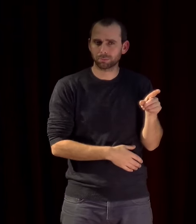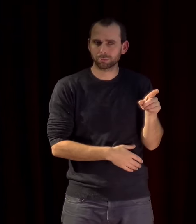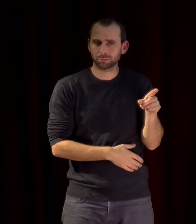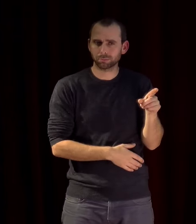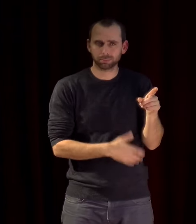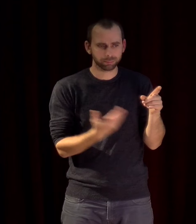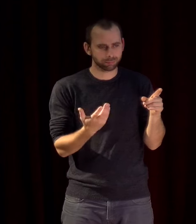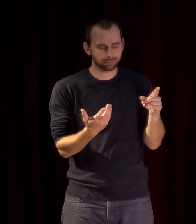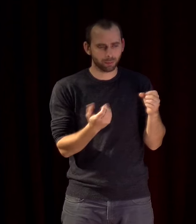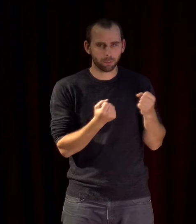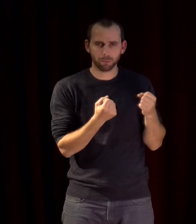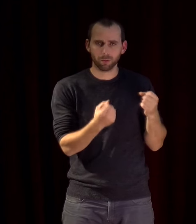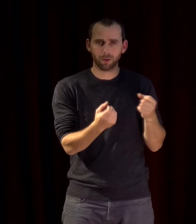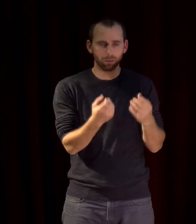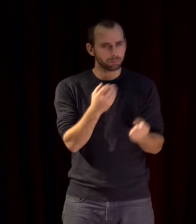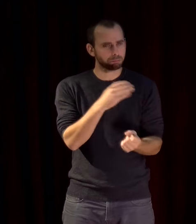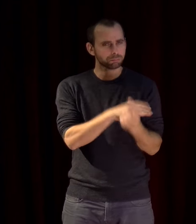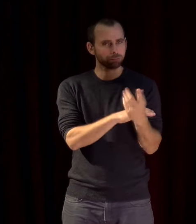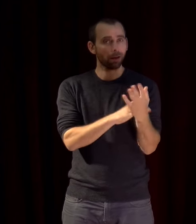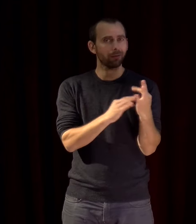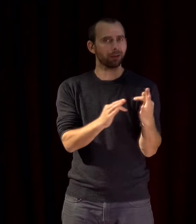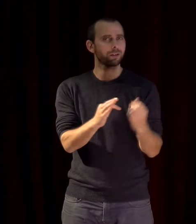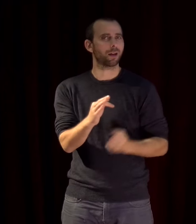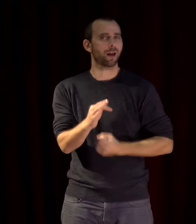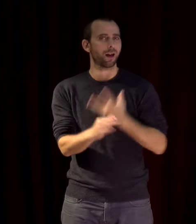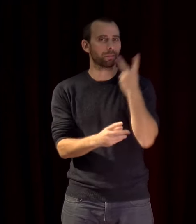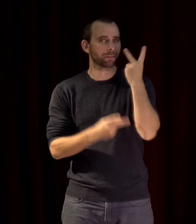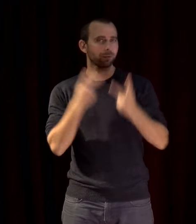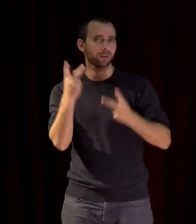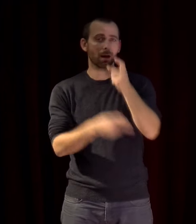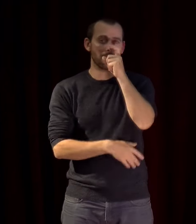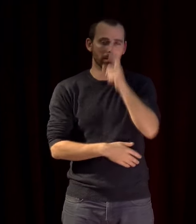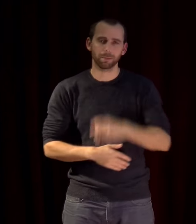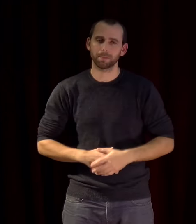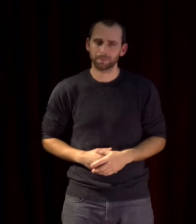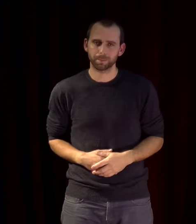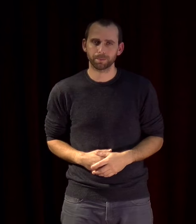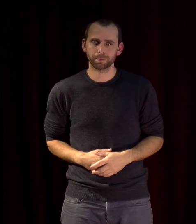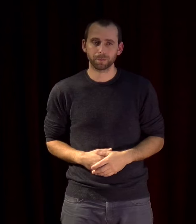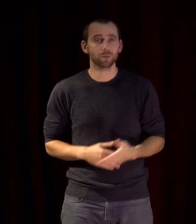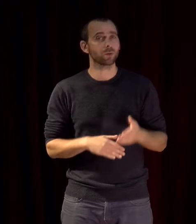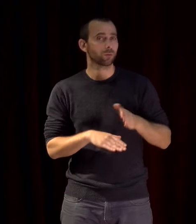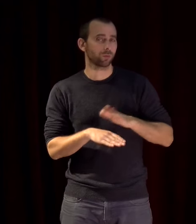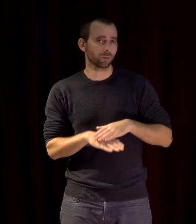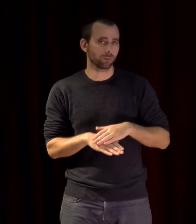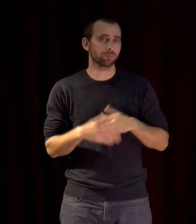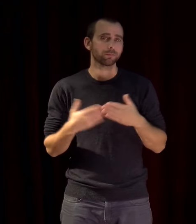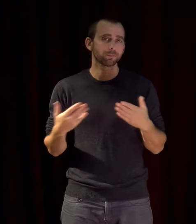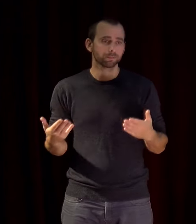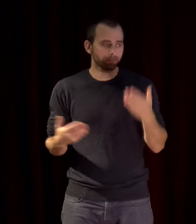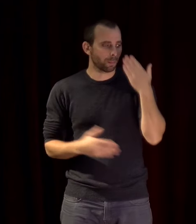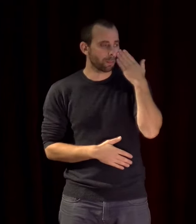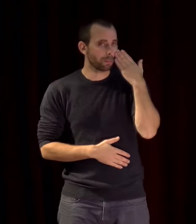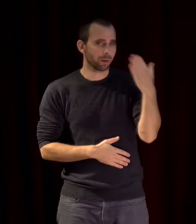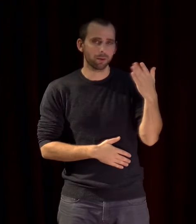pour les arts visuels arabes il est néanmoins nécessaire de remarquer que si les